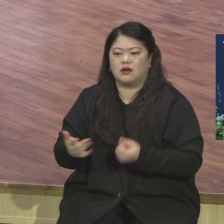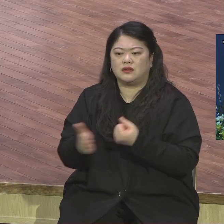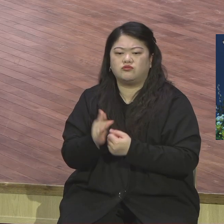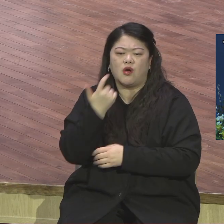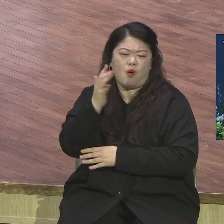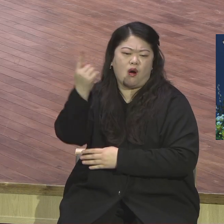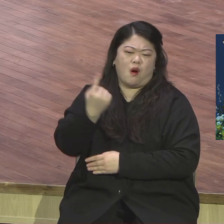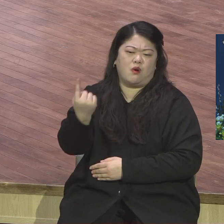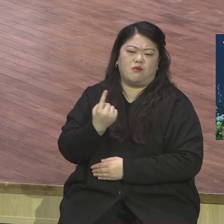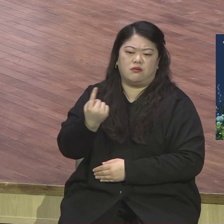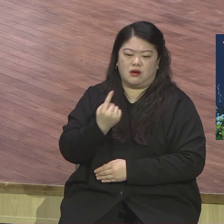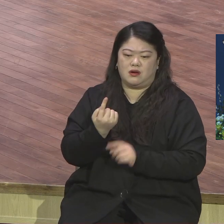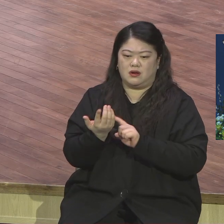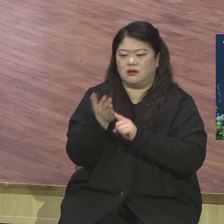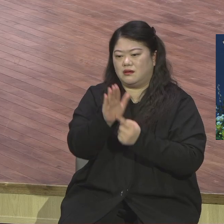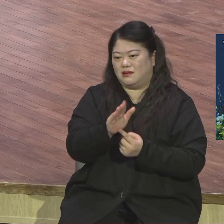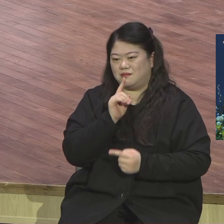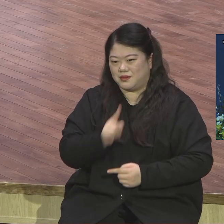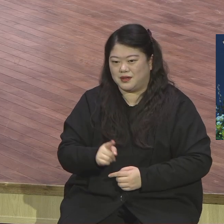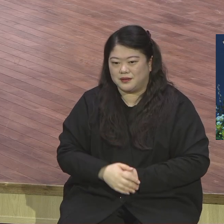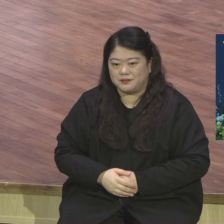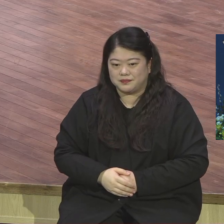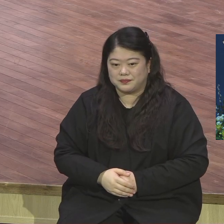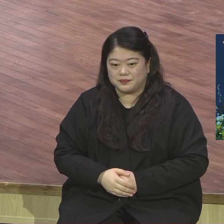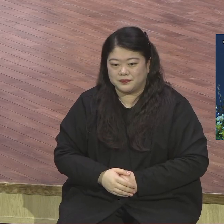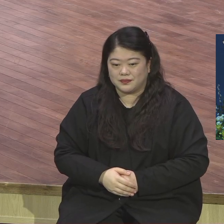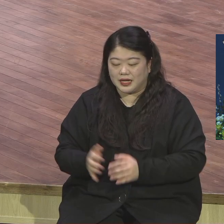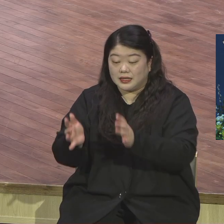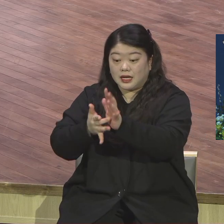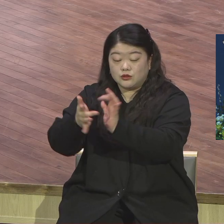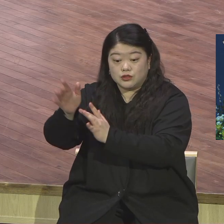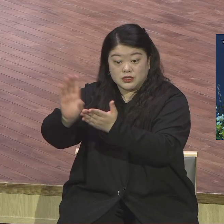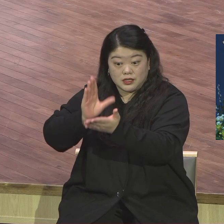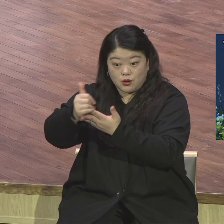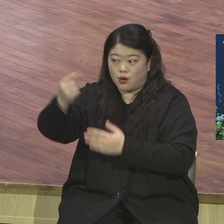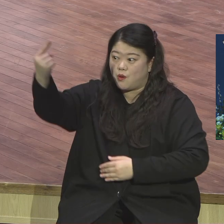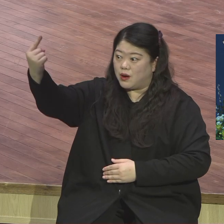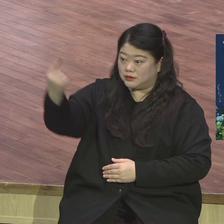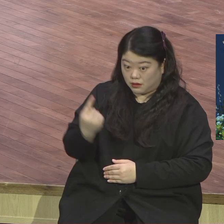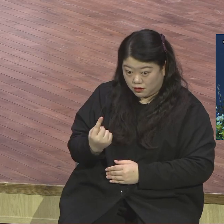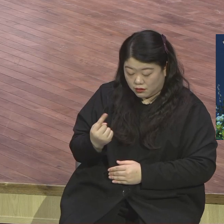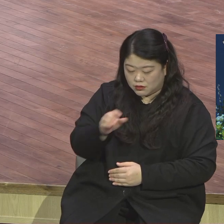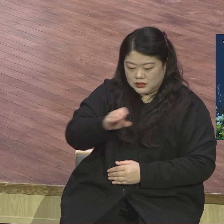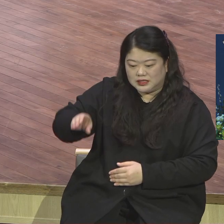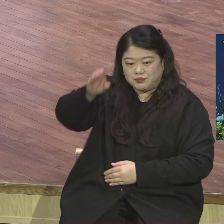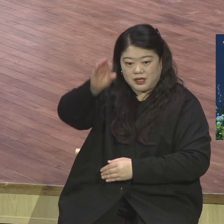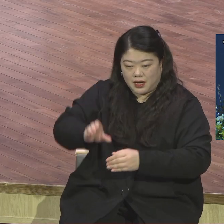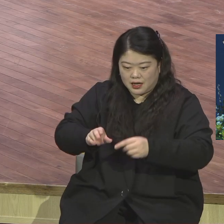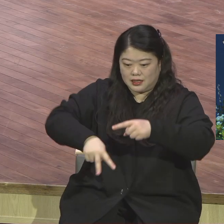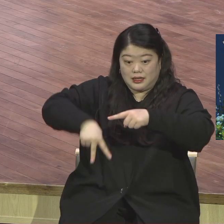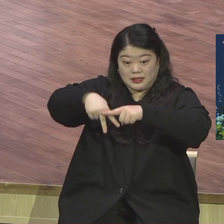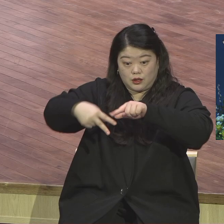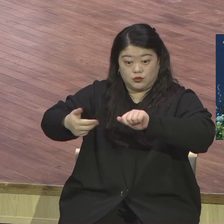것입니다. 예수 그리스도께서 육신의 몸을 잇고 이 땅에 오셔서 십자가 대속을 통해서 인간의 운명을